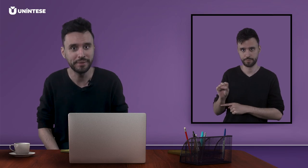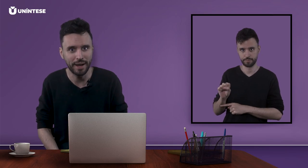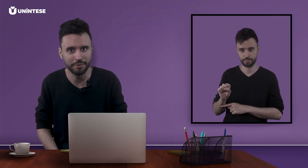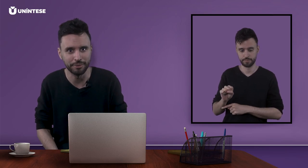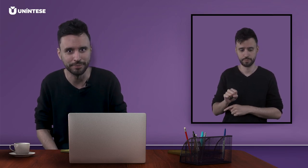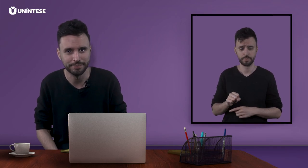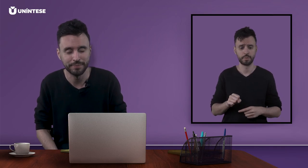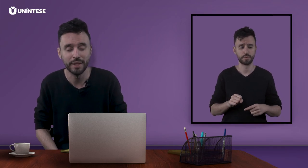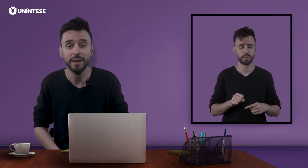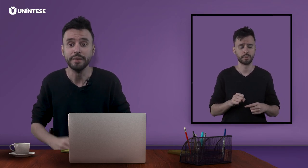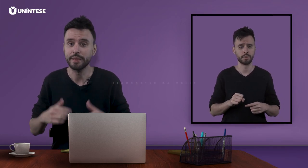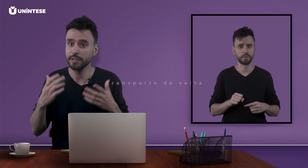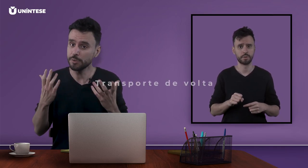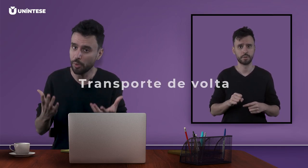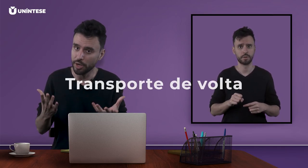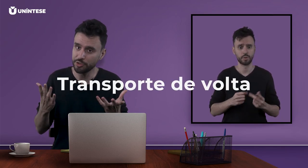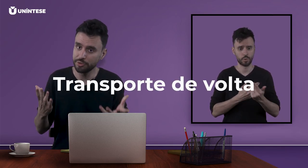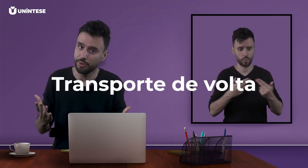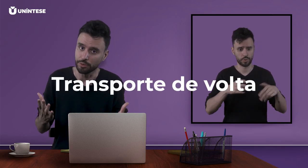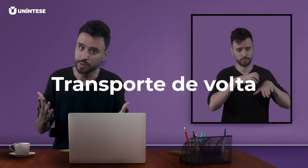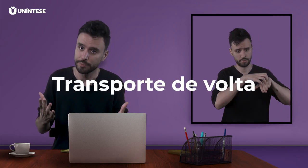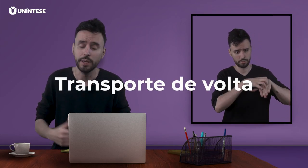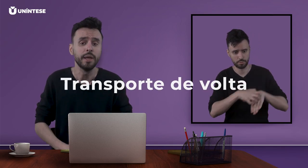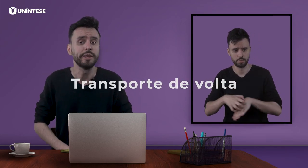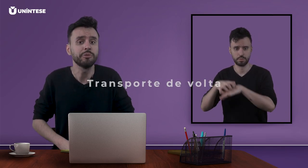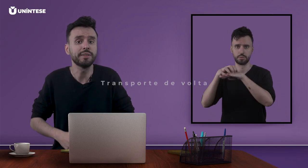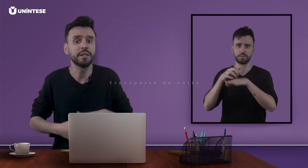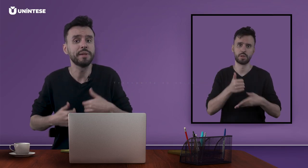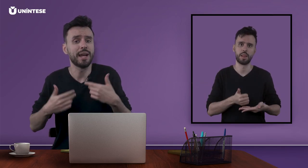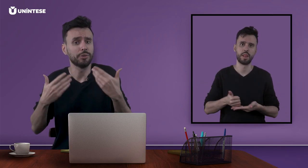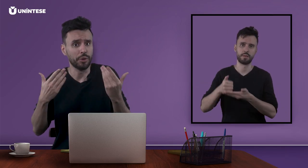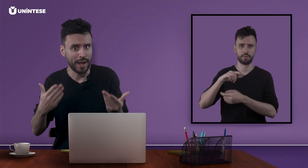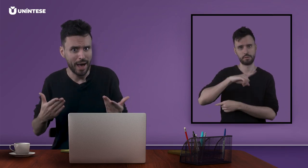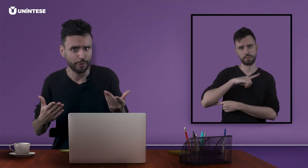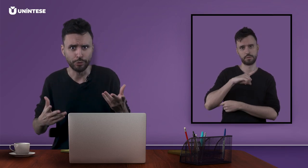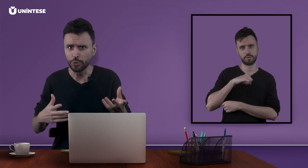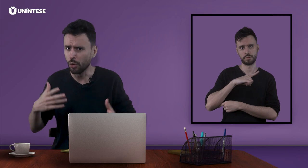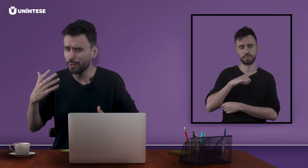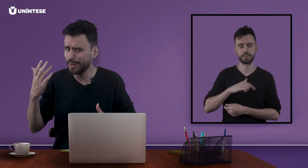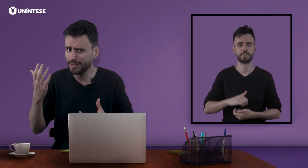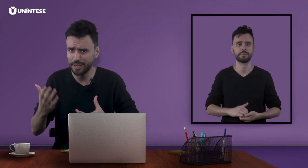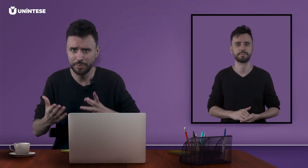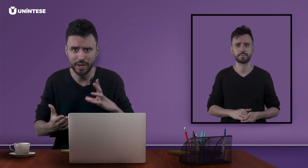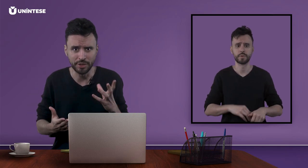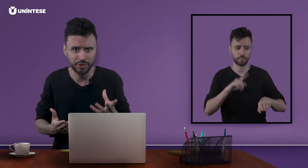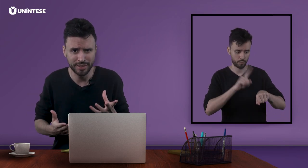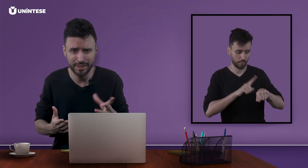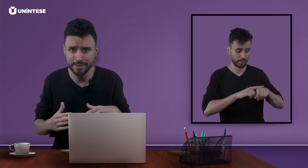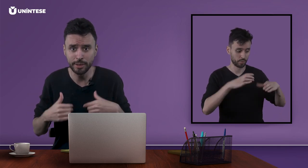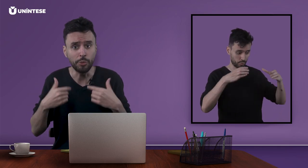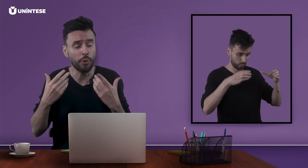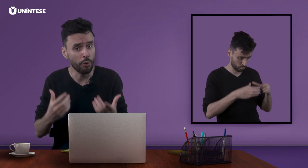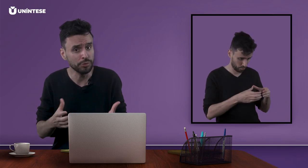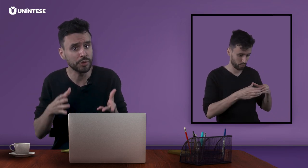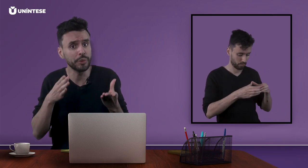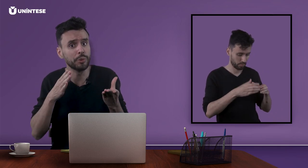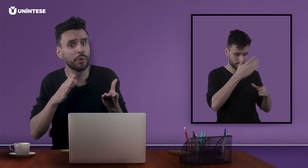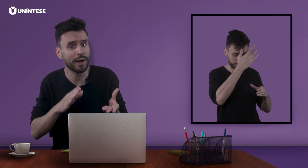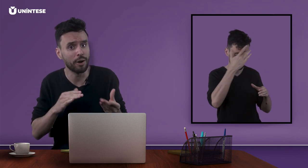Oitavo, transporte de volta. Em um determinado horário, toda equipe e artistas se encontram em um local